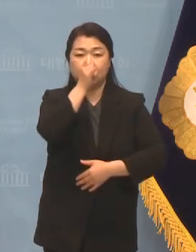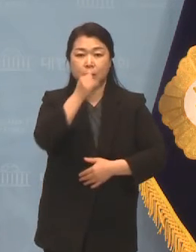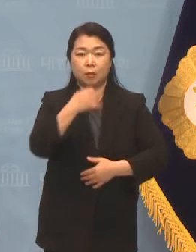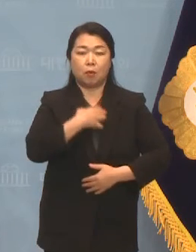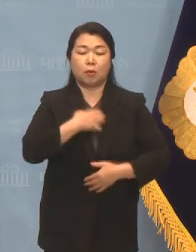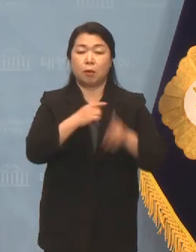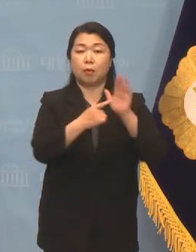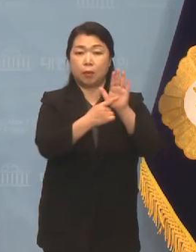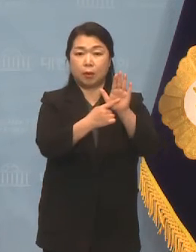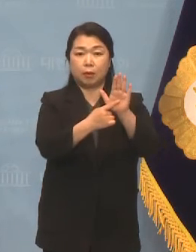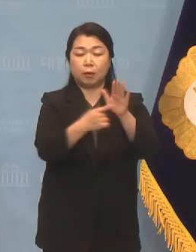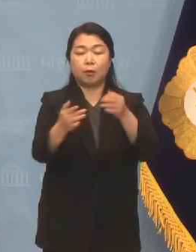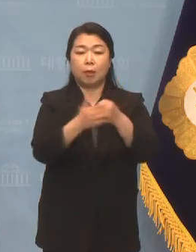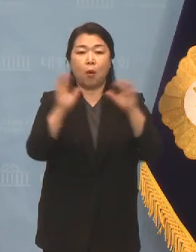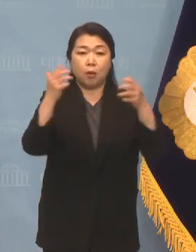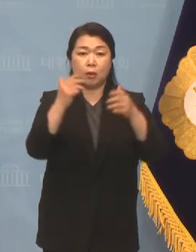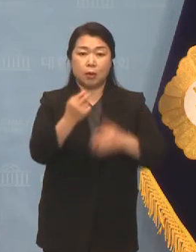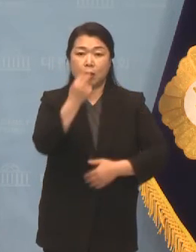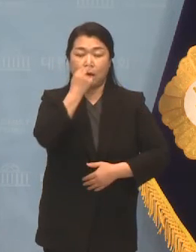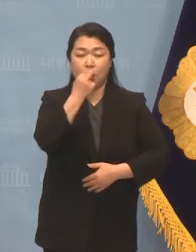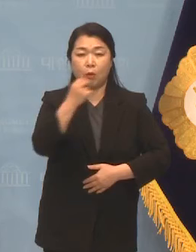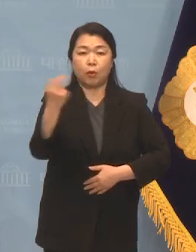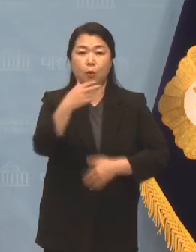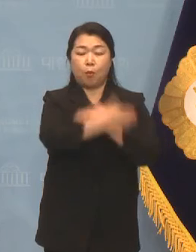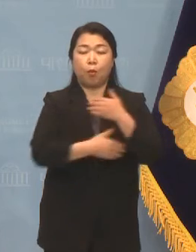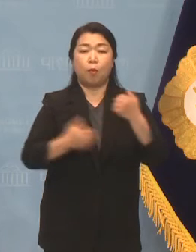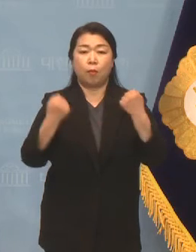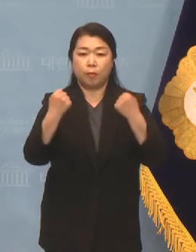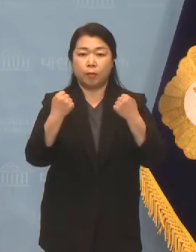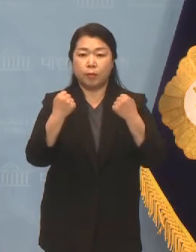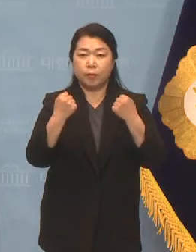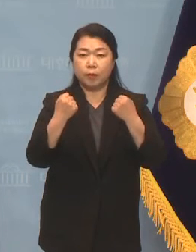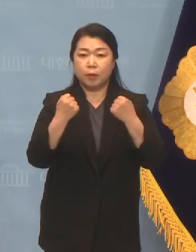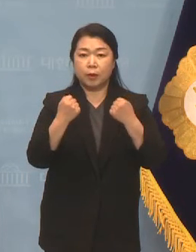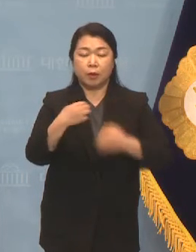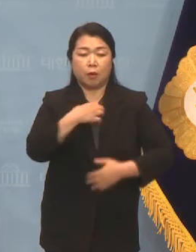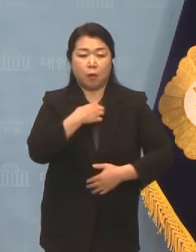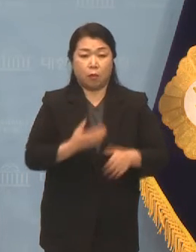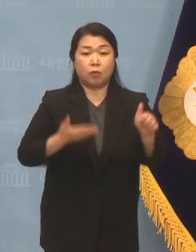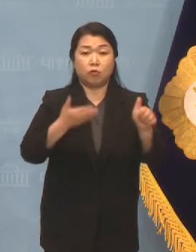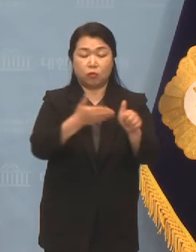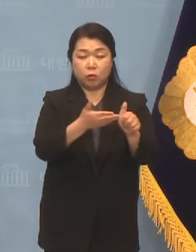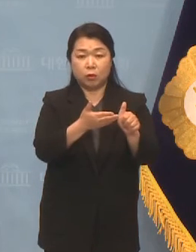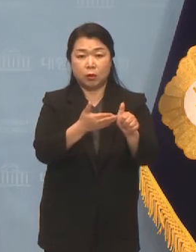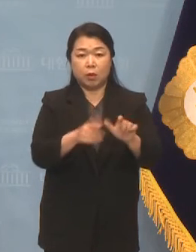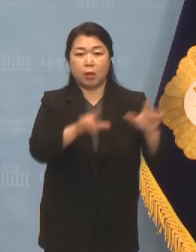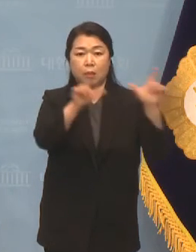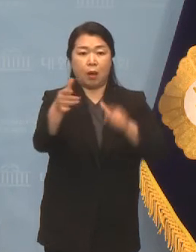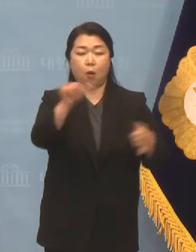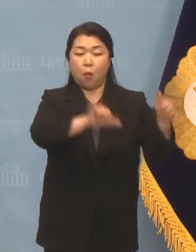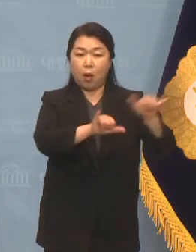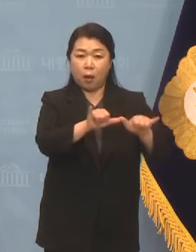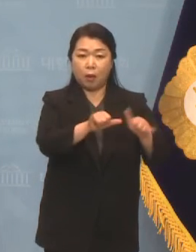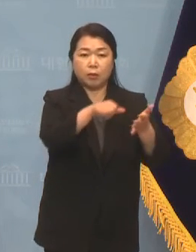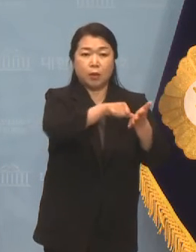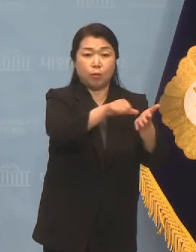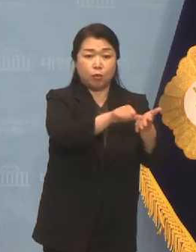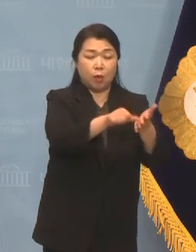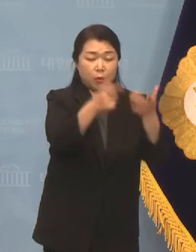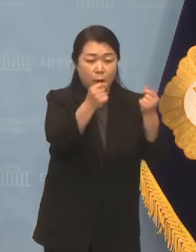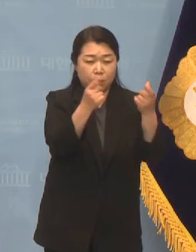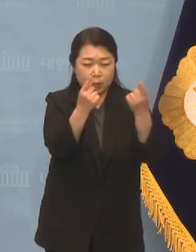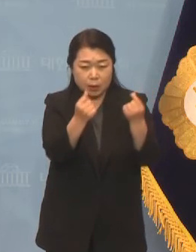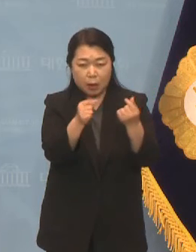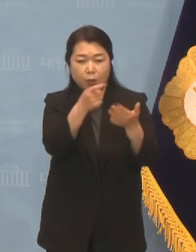있습니다. 이에 따라서 어린이들의 생명, 신체에 위해를 초래할 수 있는 생활화학제품과